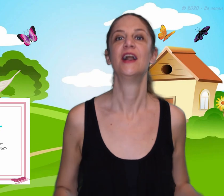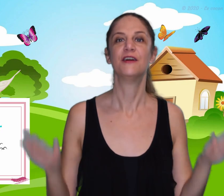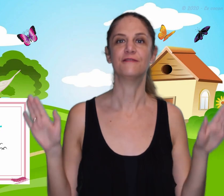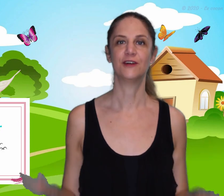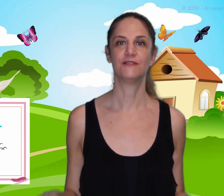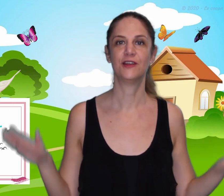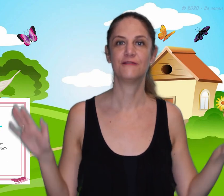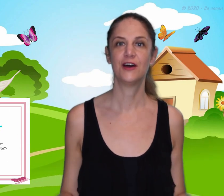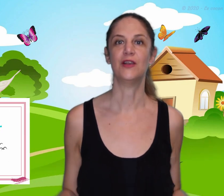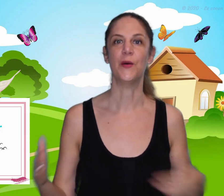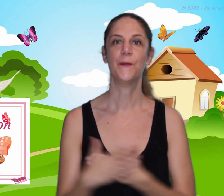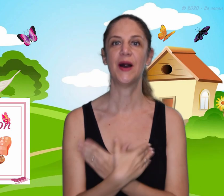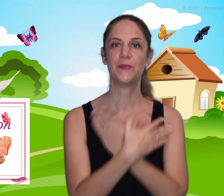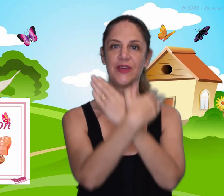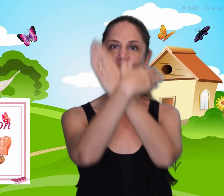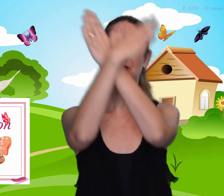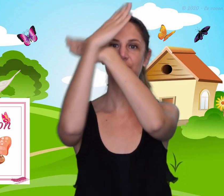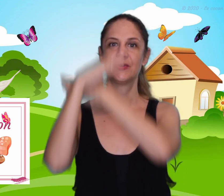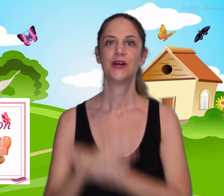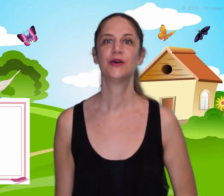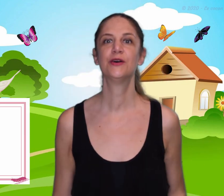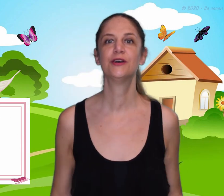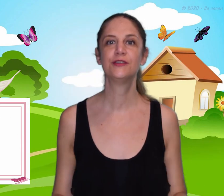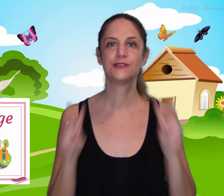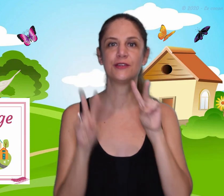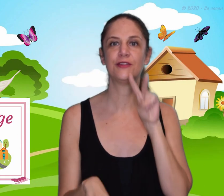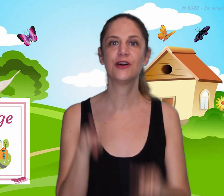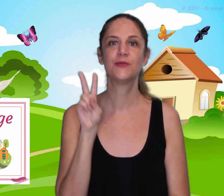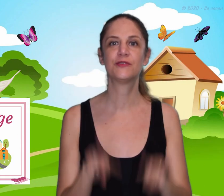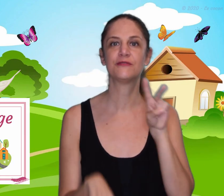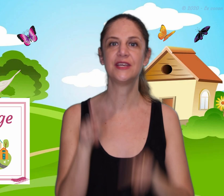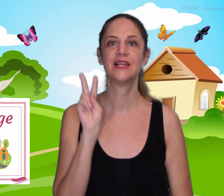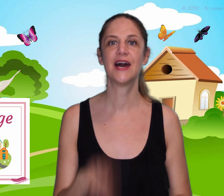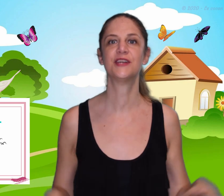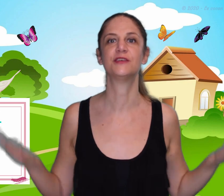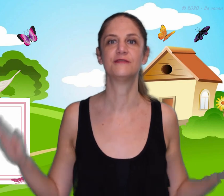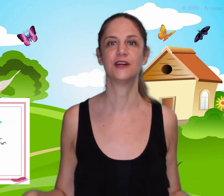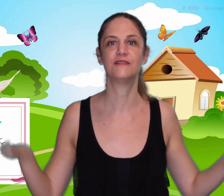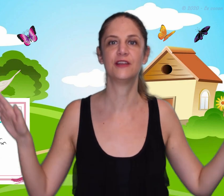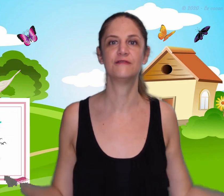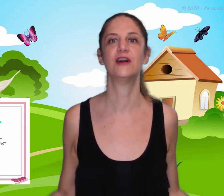Vol, vol, vol, papillon, au-dessus de mon village. Vol, vol, vol,